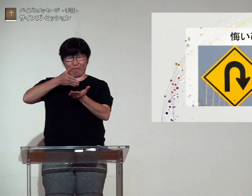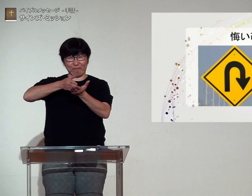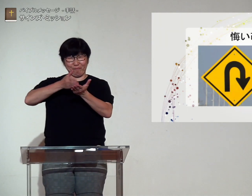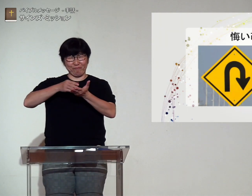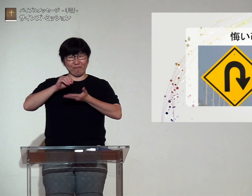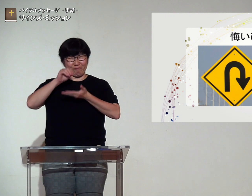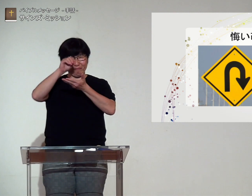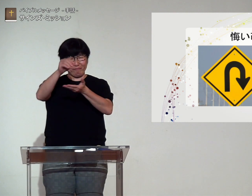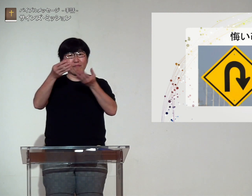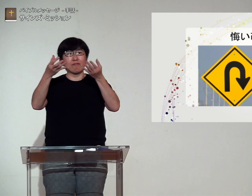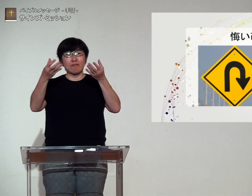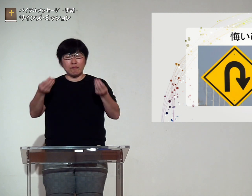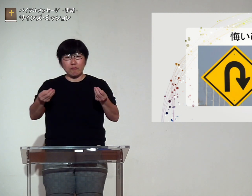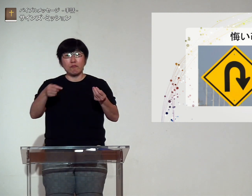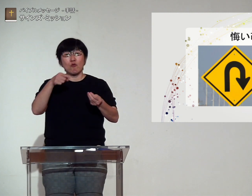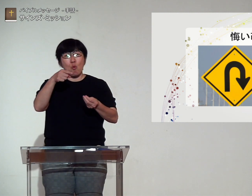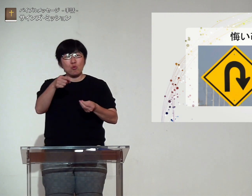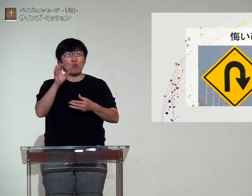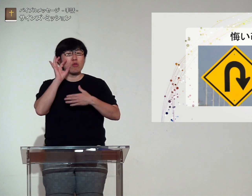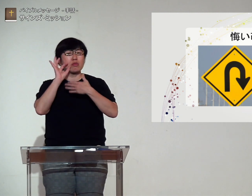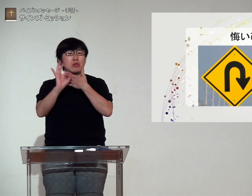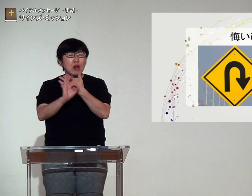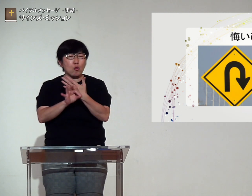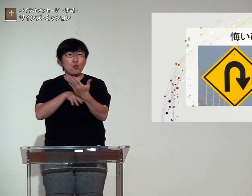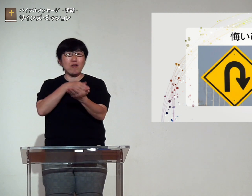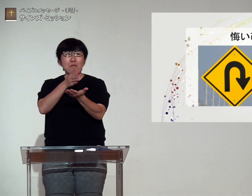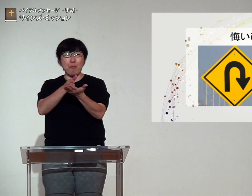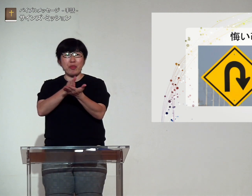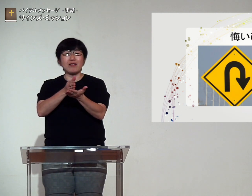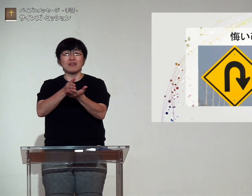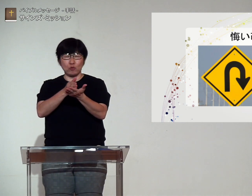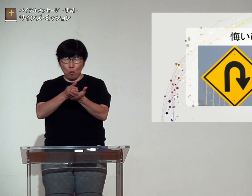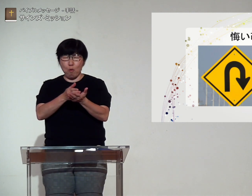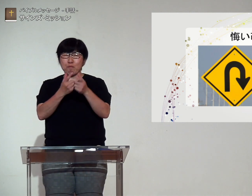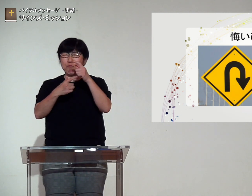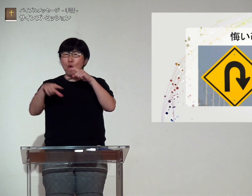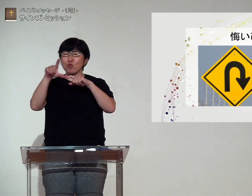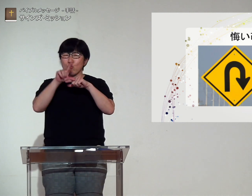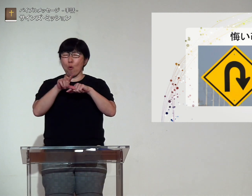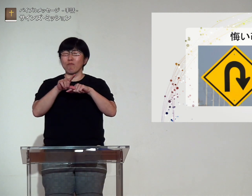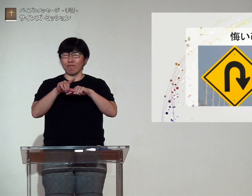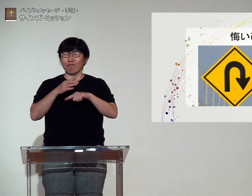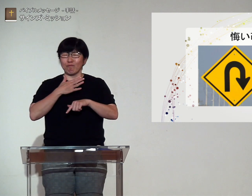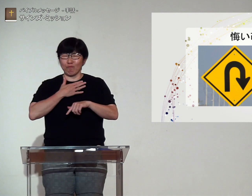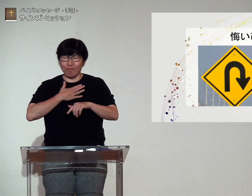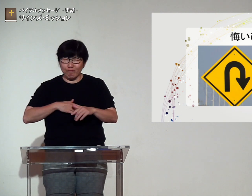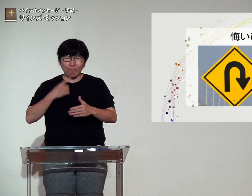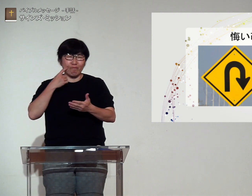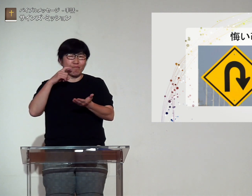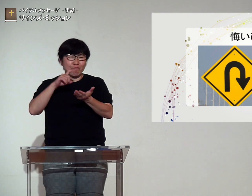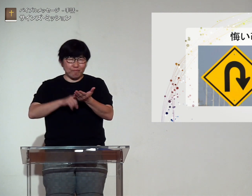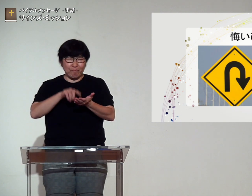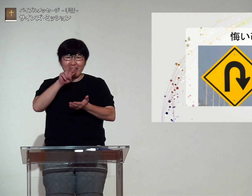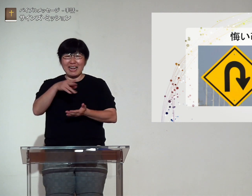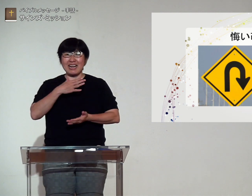今手話で聖書をお読みしましたここをもっと分かりやすくするために